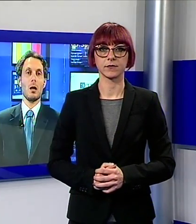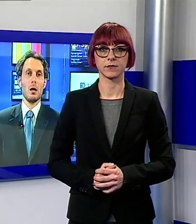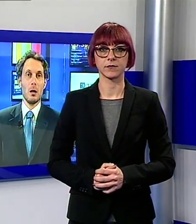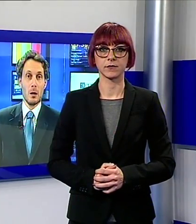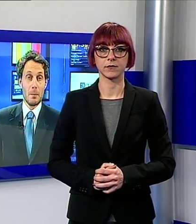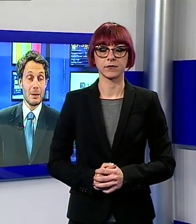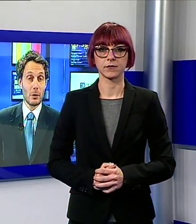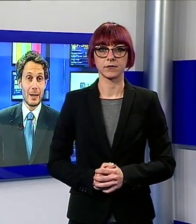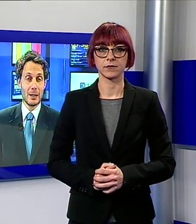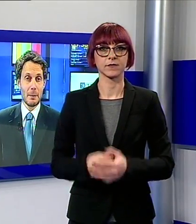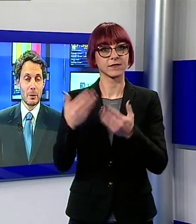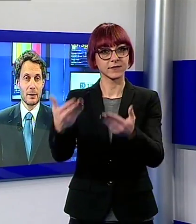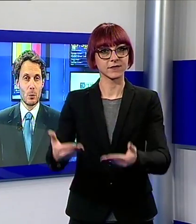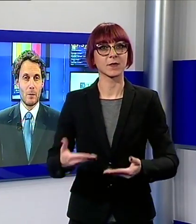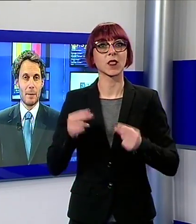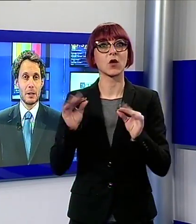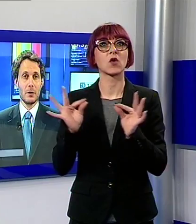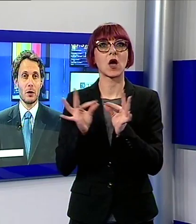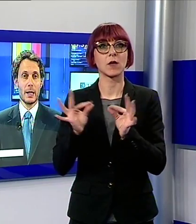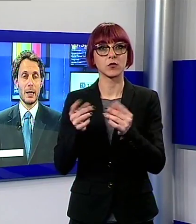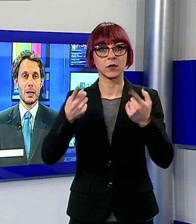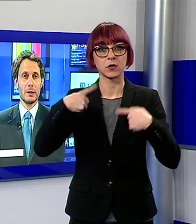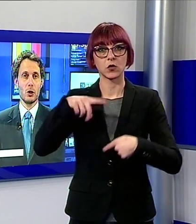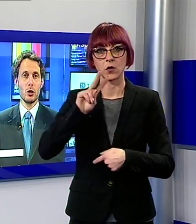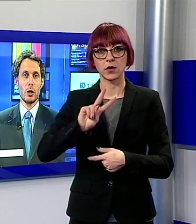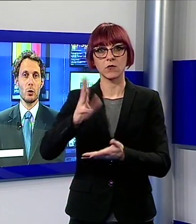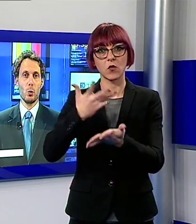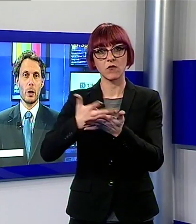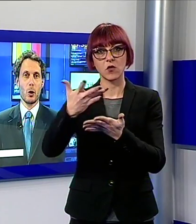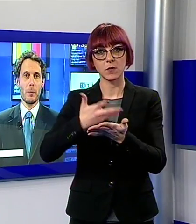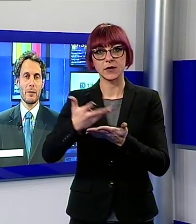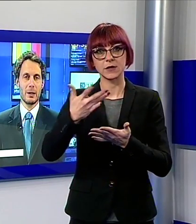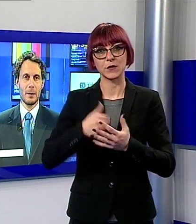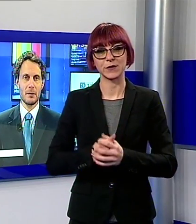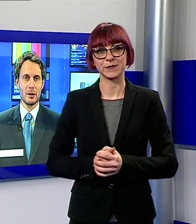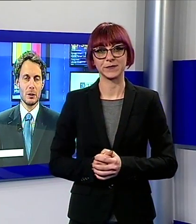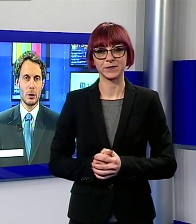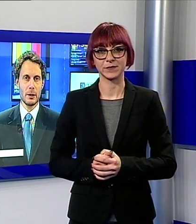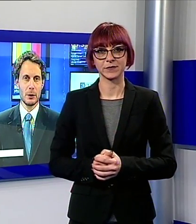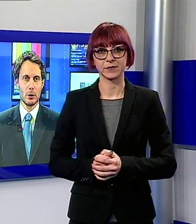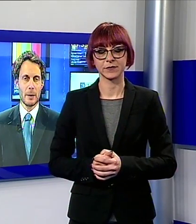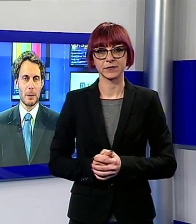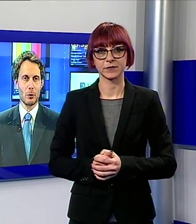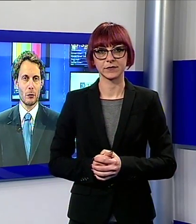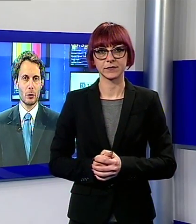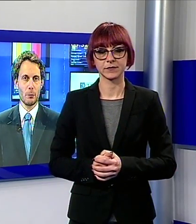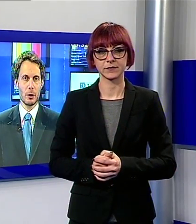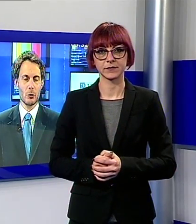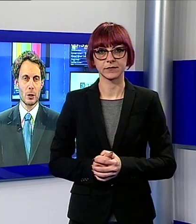Ben trovati per questa nuova edizione del TG Noi dunque come avete sentito nei titoli apriamo il nostro telegiornale